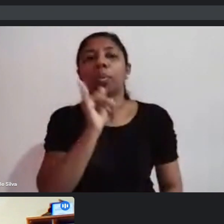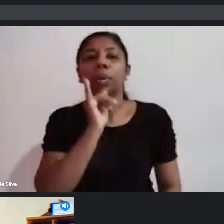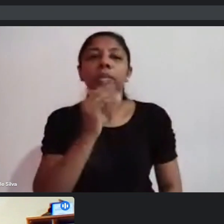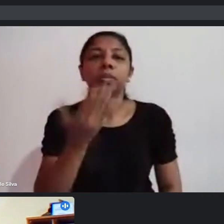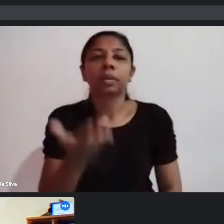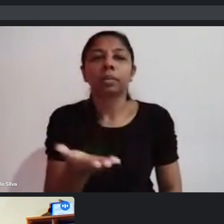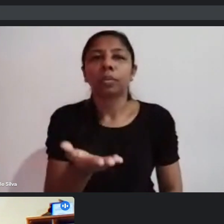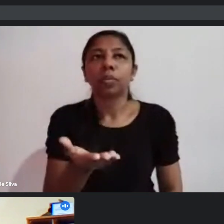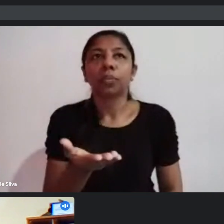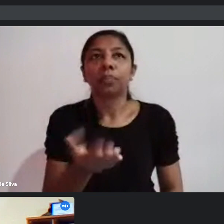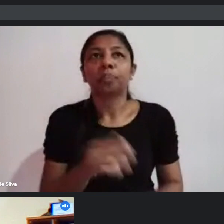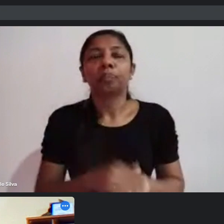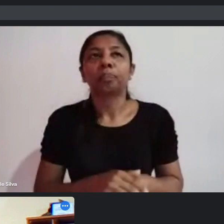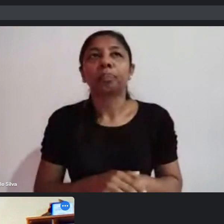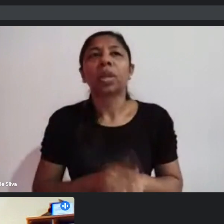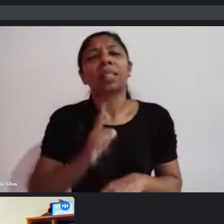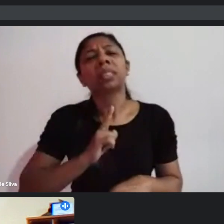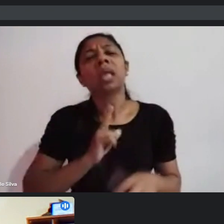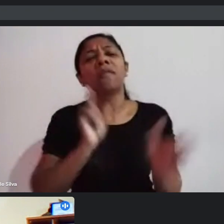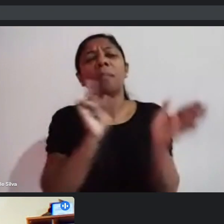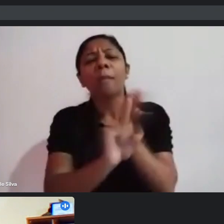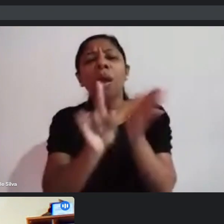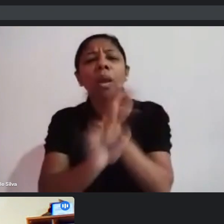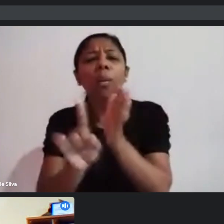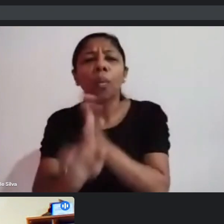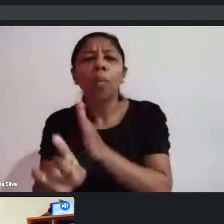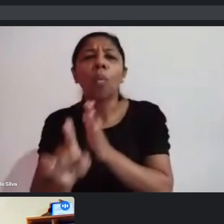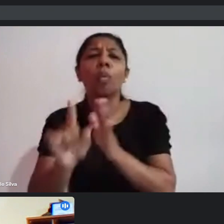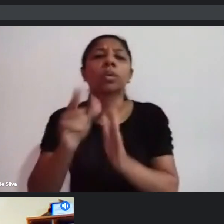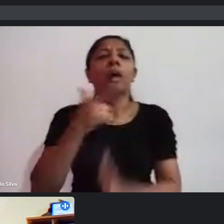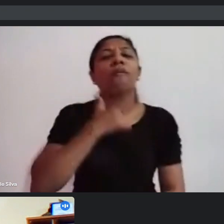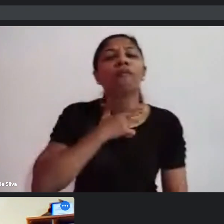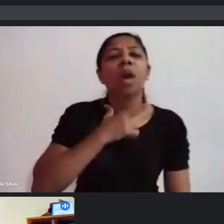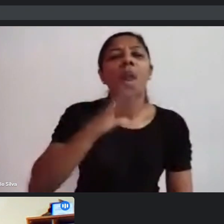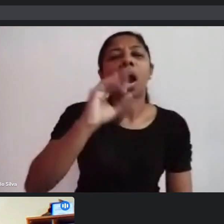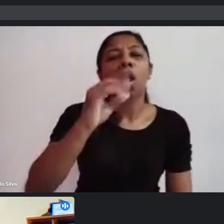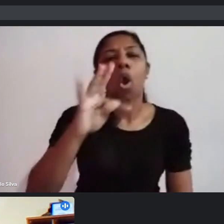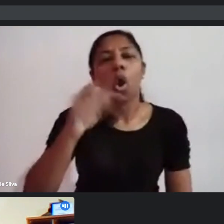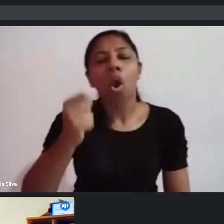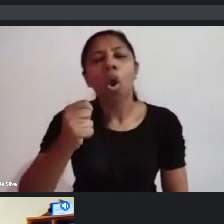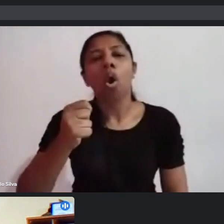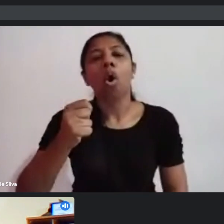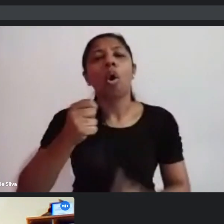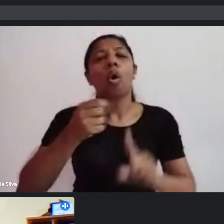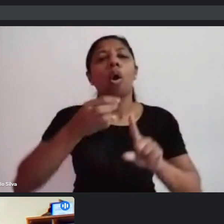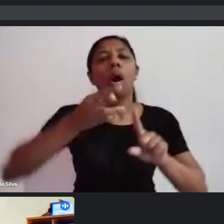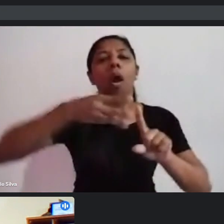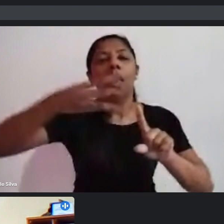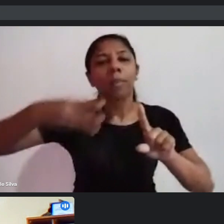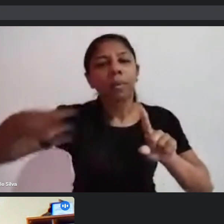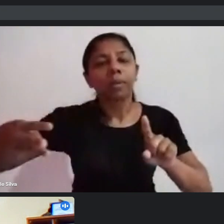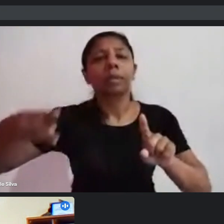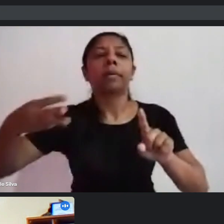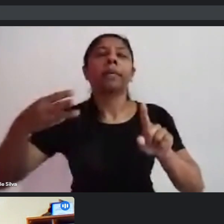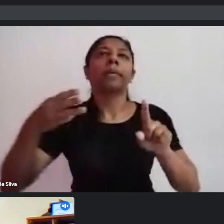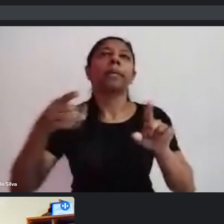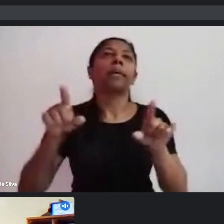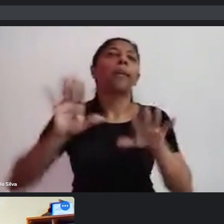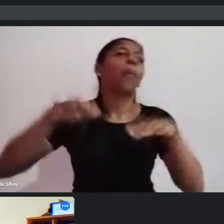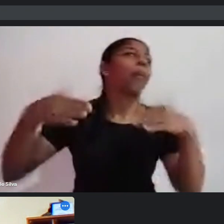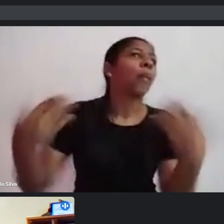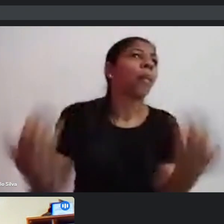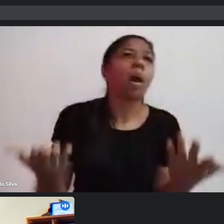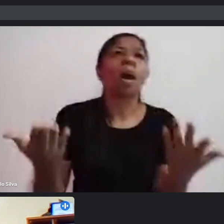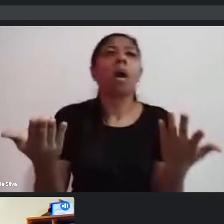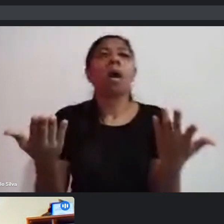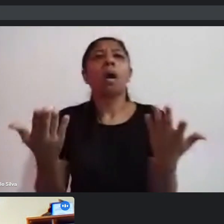houveram de algumas perguntas sobre cotas para LGBTs ou quais seriam esses mecanismos